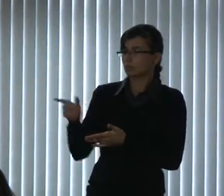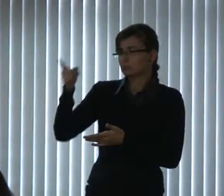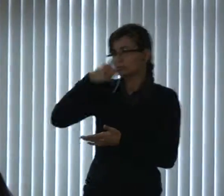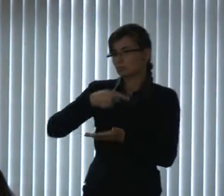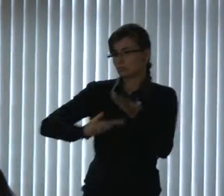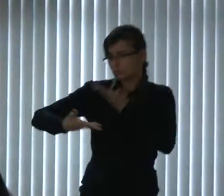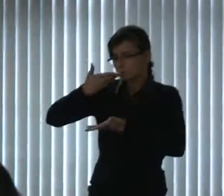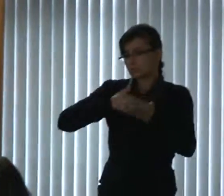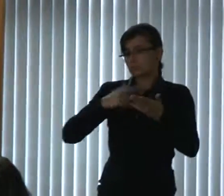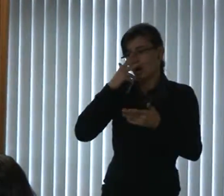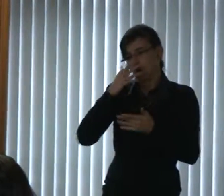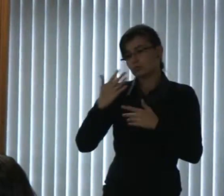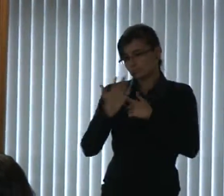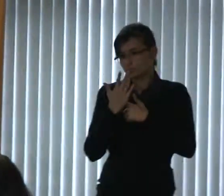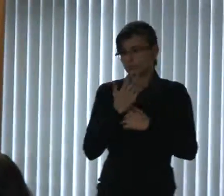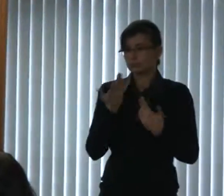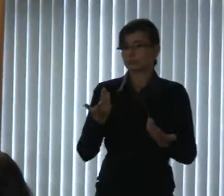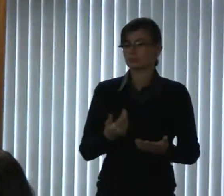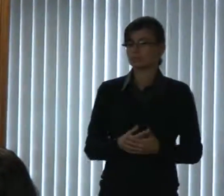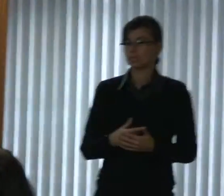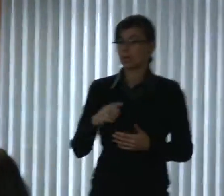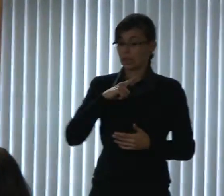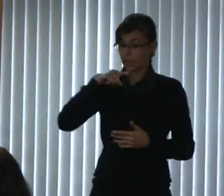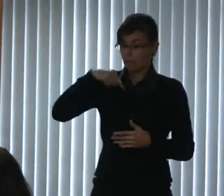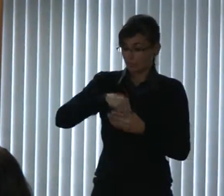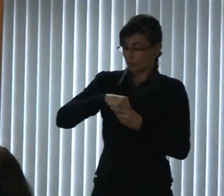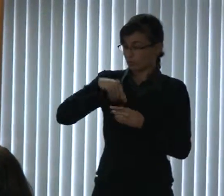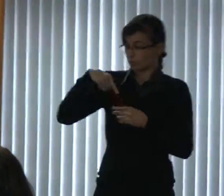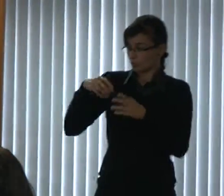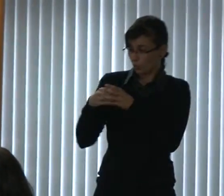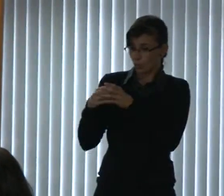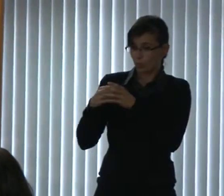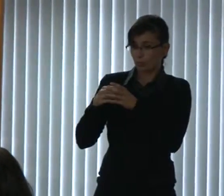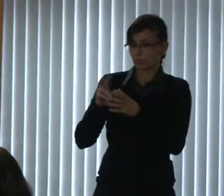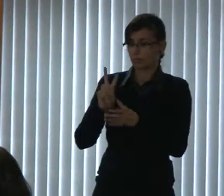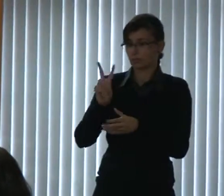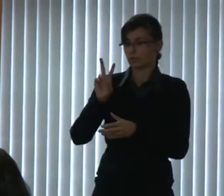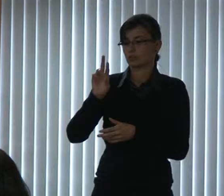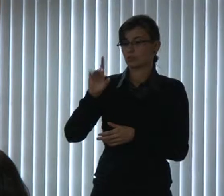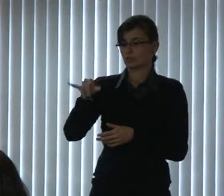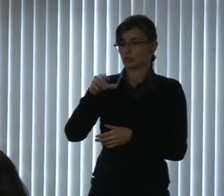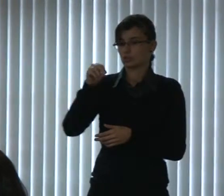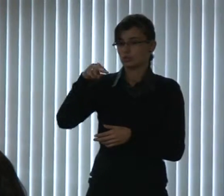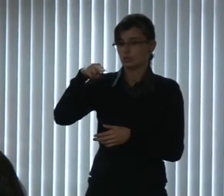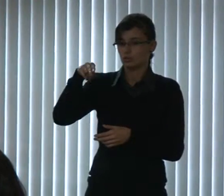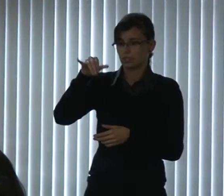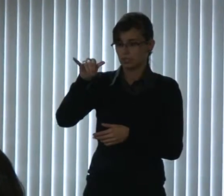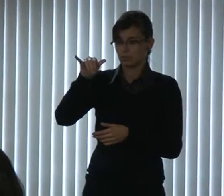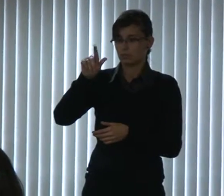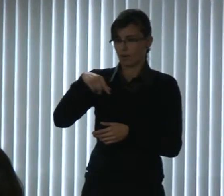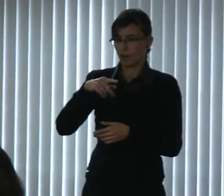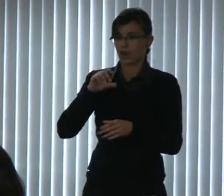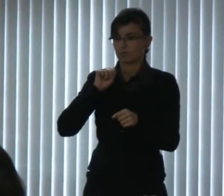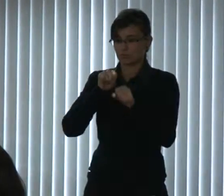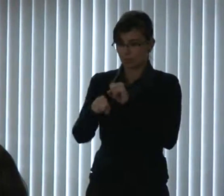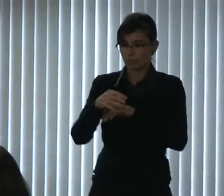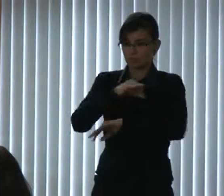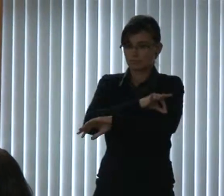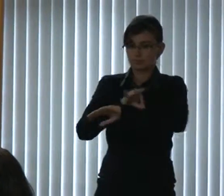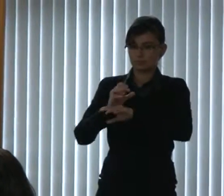Olha, nós temos um arquiteto nessa comissão, o vereador John Stica, é um arquiteto que, juntamente